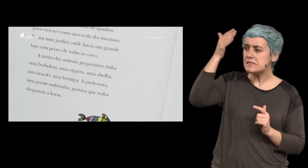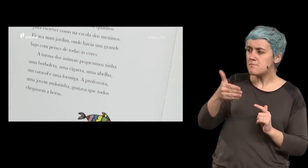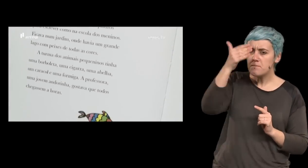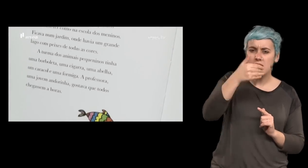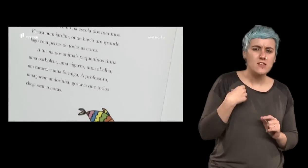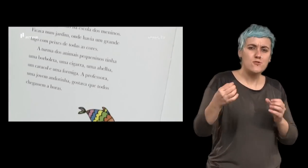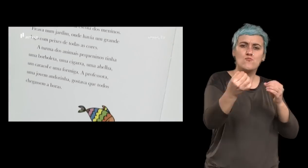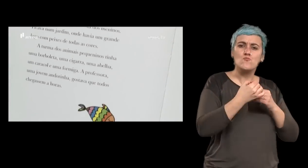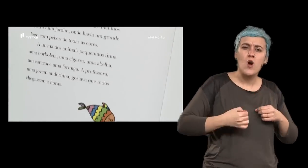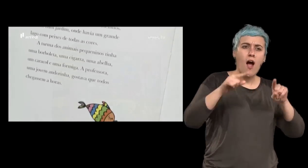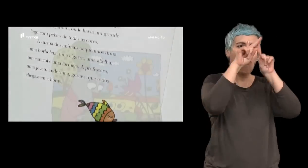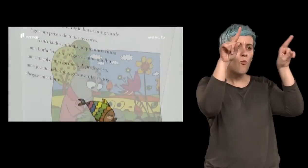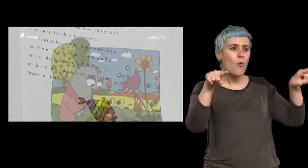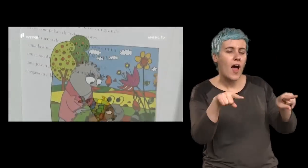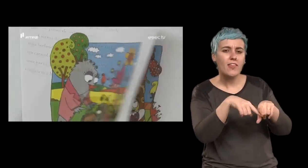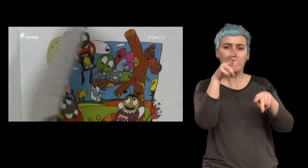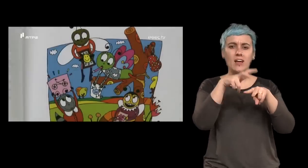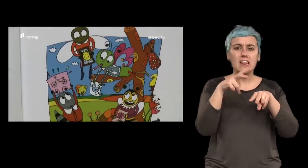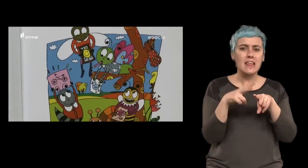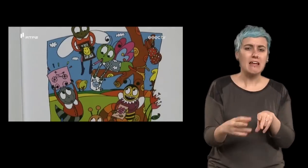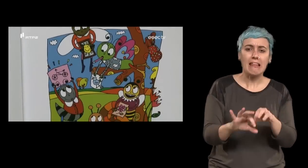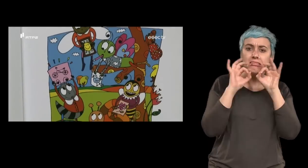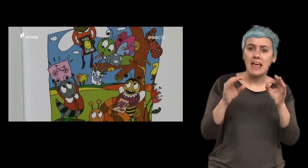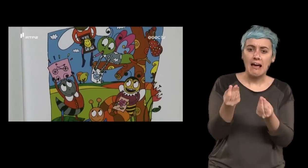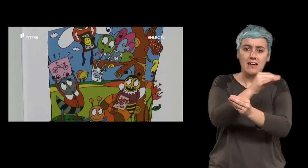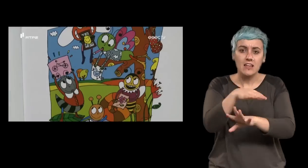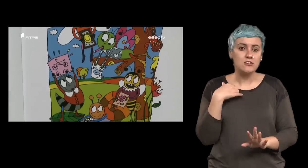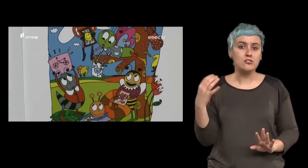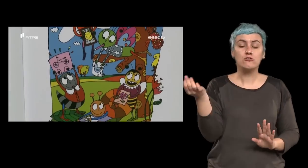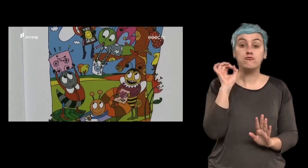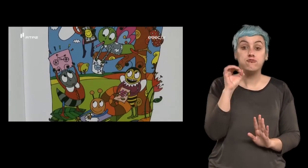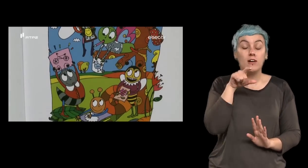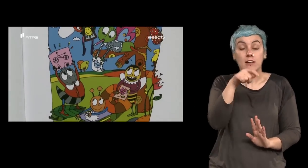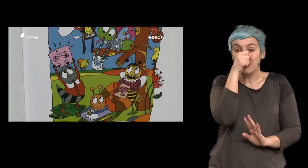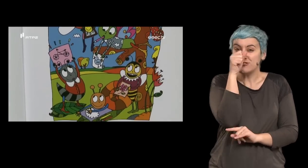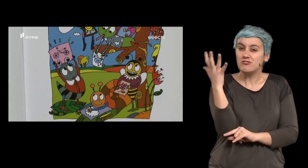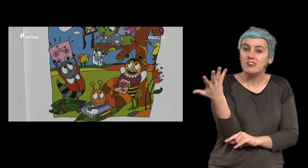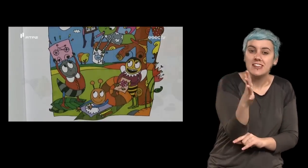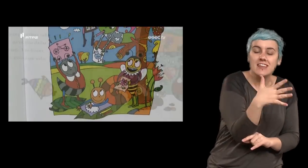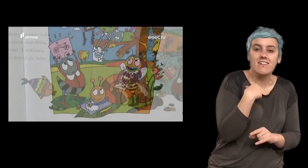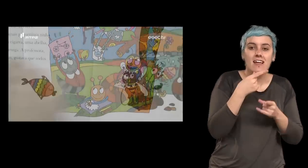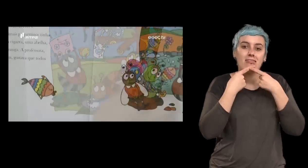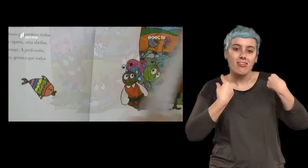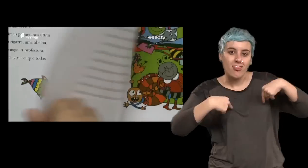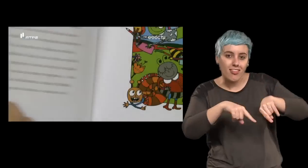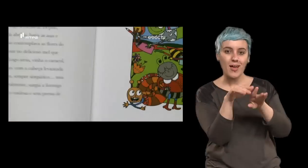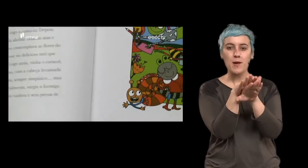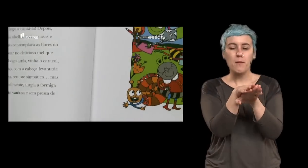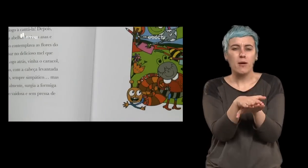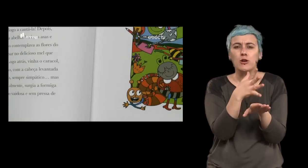cadeiras ou quadros para escrever como na escola dos meninos ficava num jardim onde havia um grande lago com peixes de todas